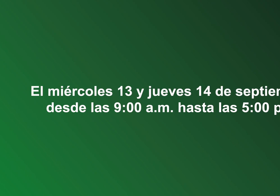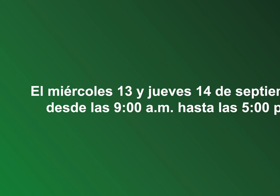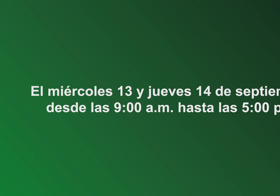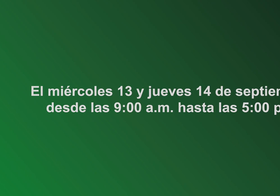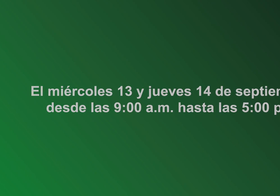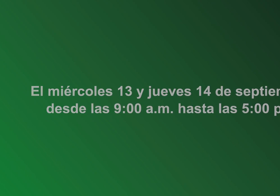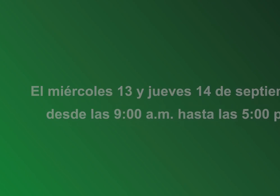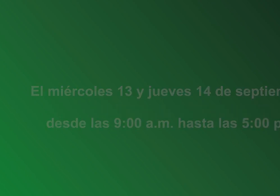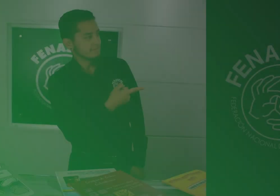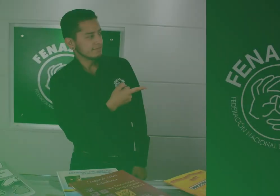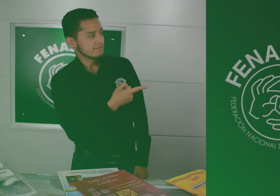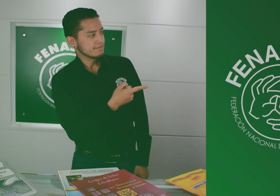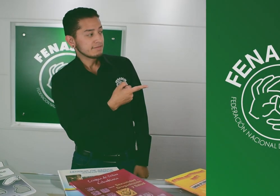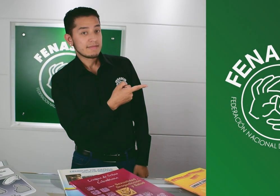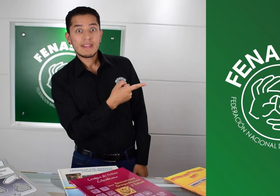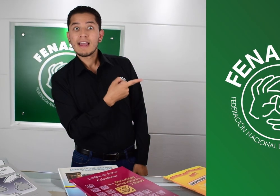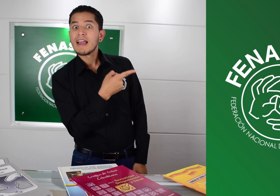las 9 de la mañana hasta las 5 de la tarde.